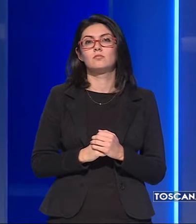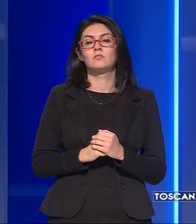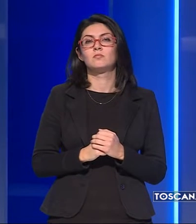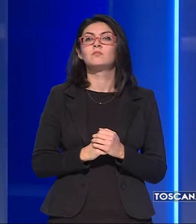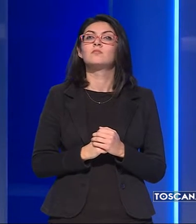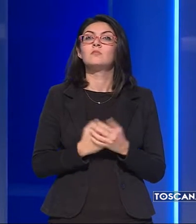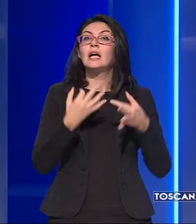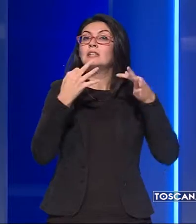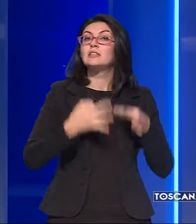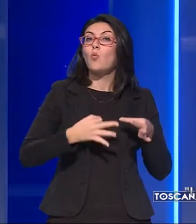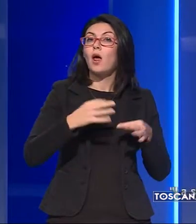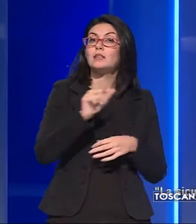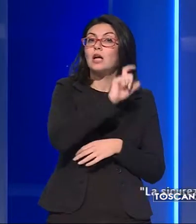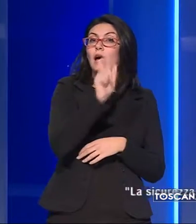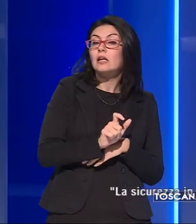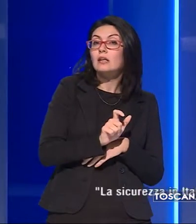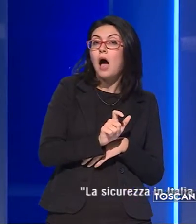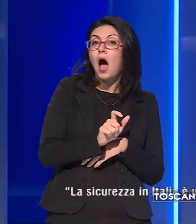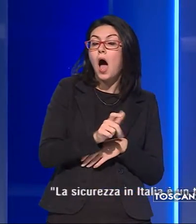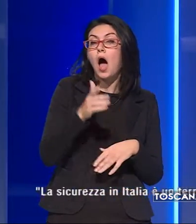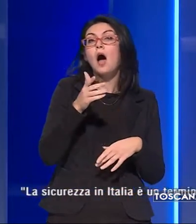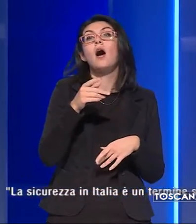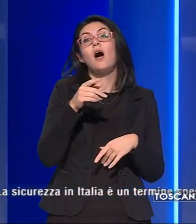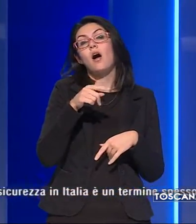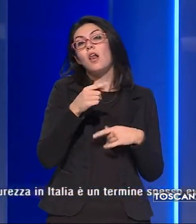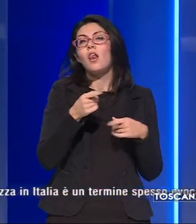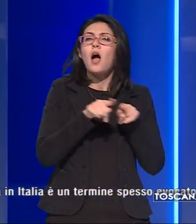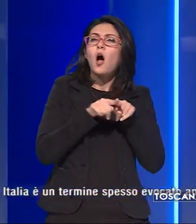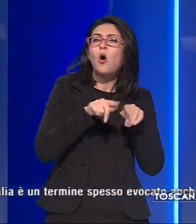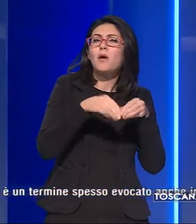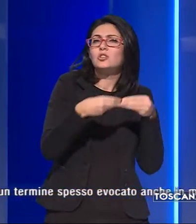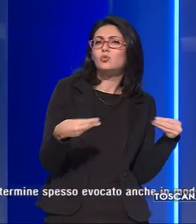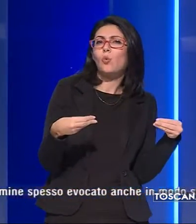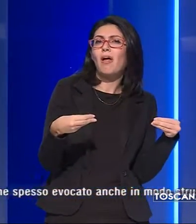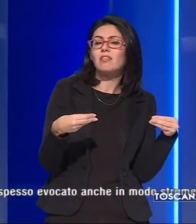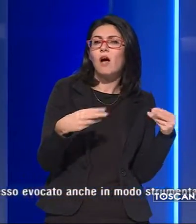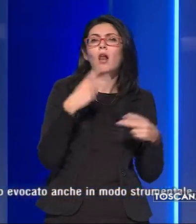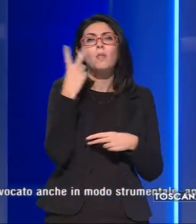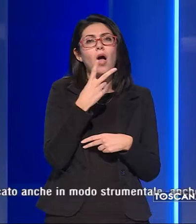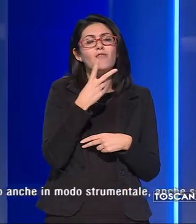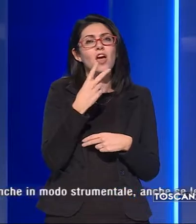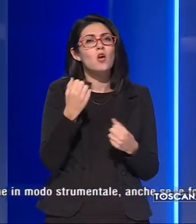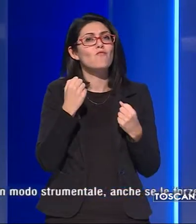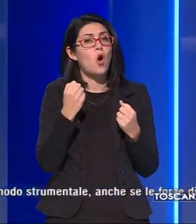La sicurezza in Italia è un termine spesso evocato anche in modo strumentale anche se le forze di polizia fanno i conti con